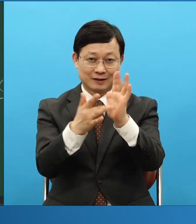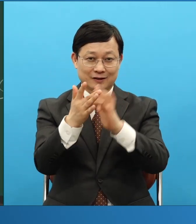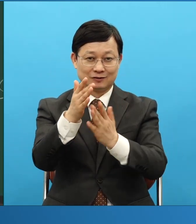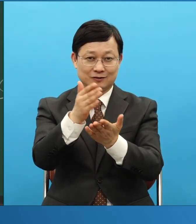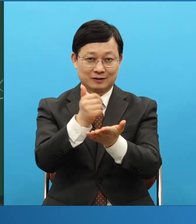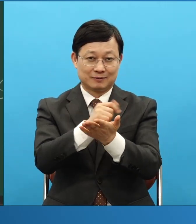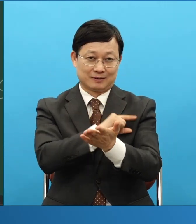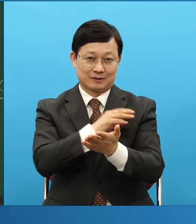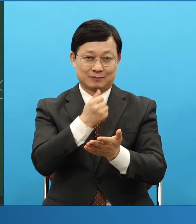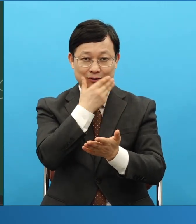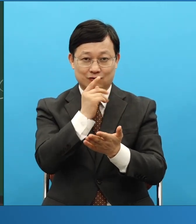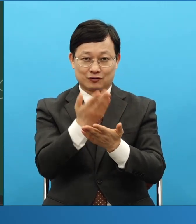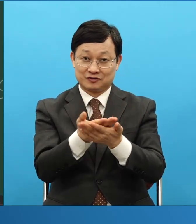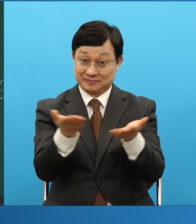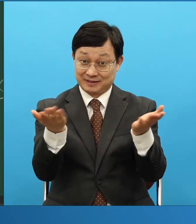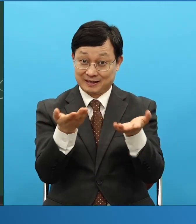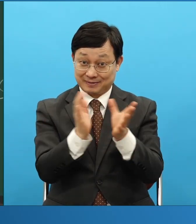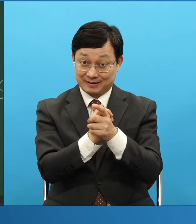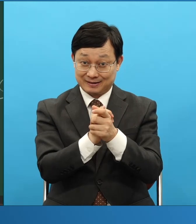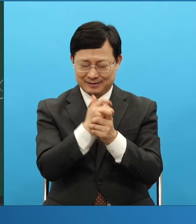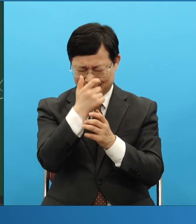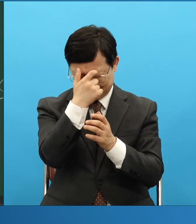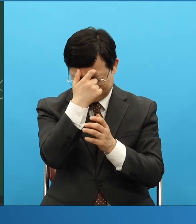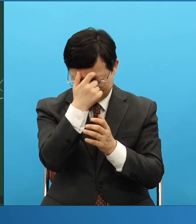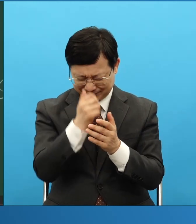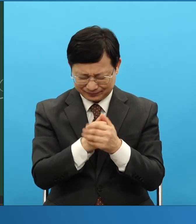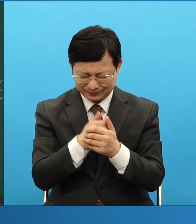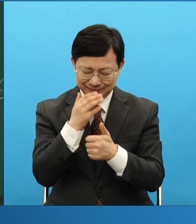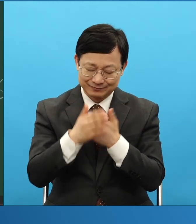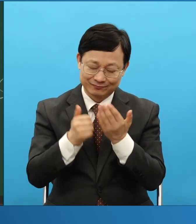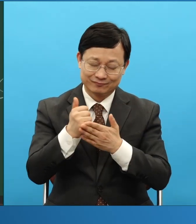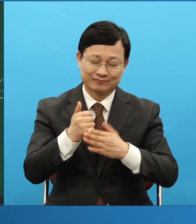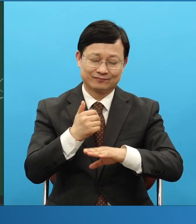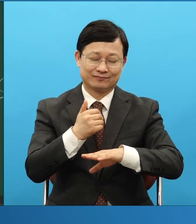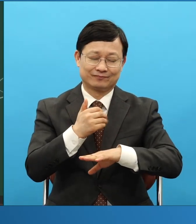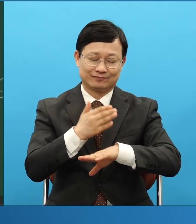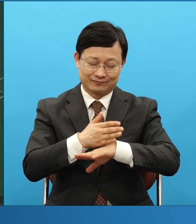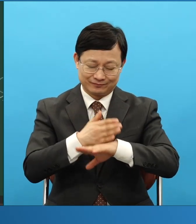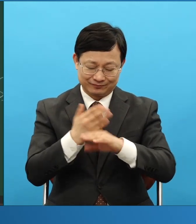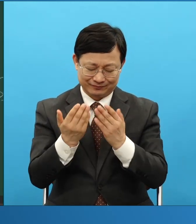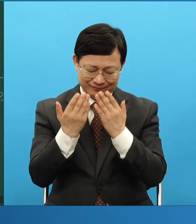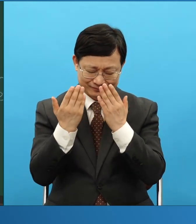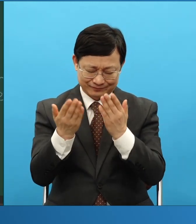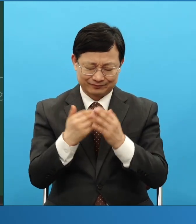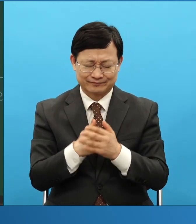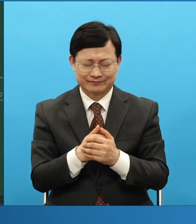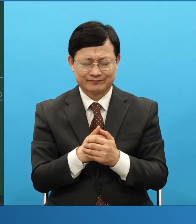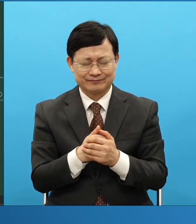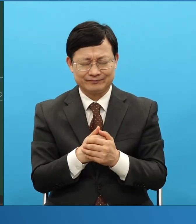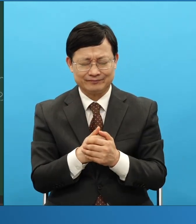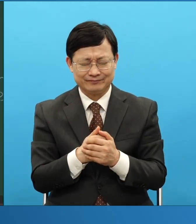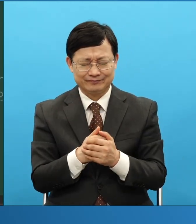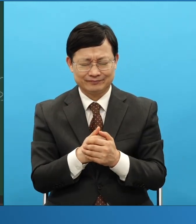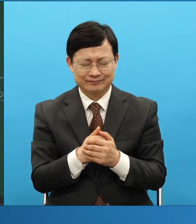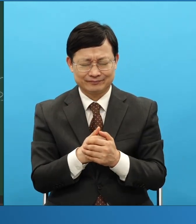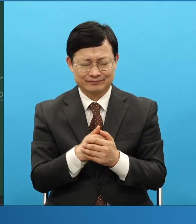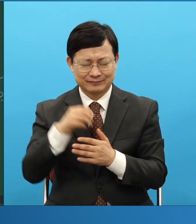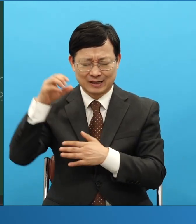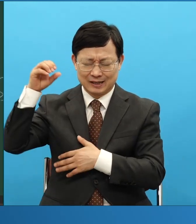축복합니다 기도하겠습니다 하나님 감사합니다 빛의 망대 세우는